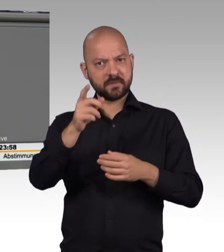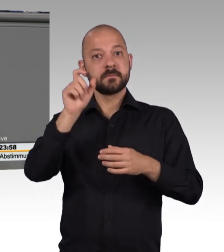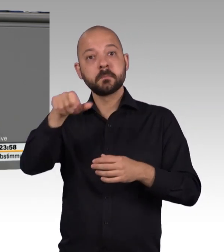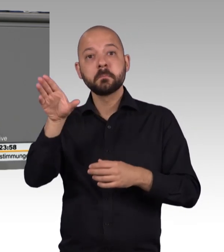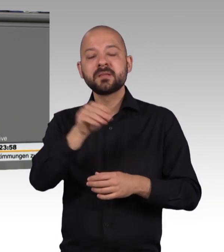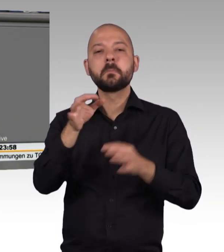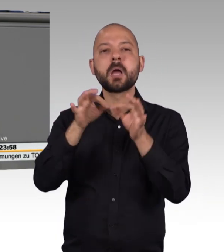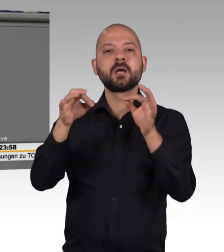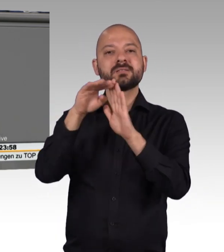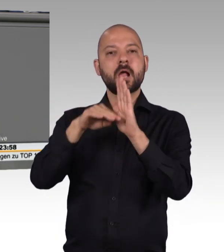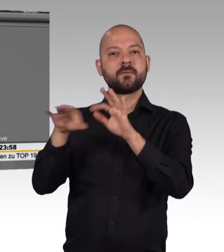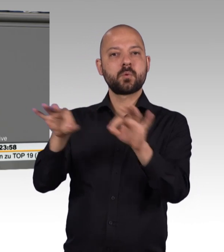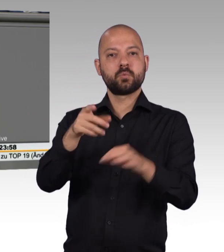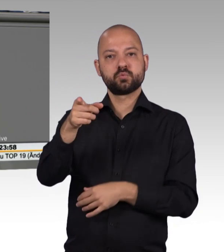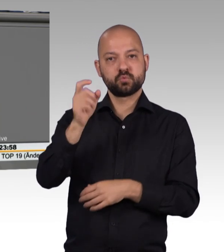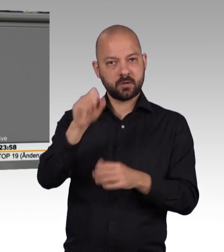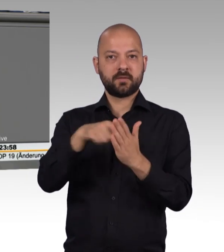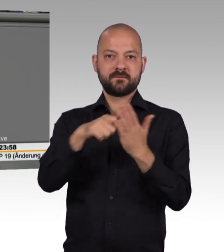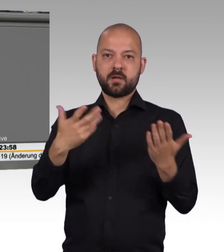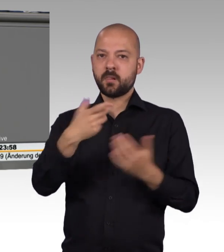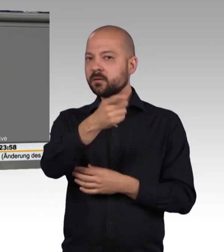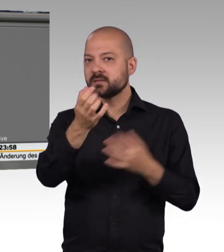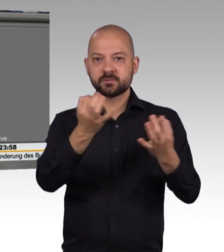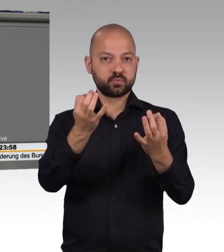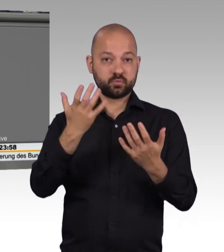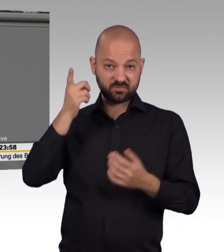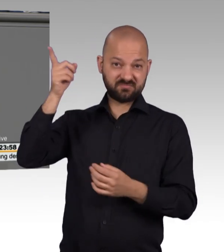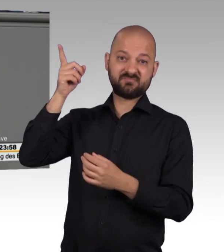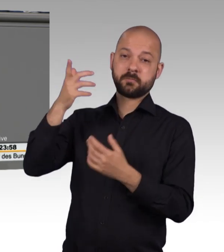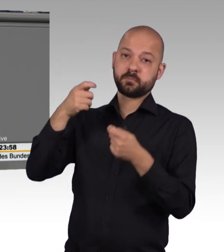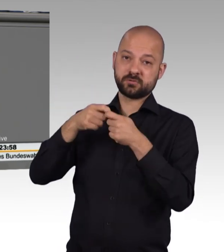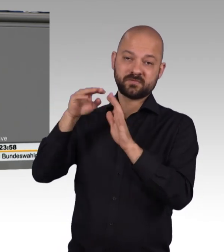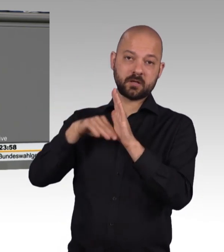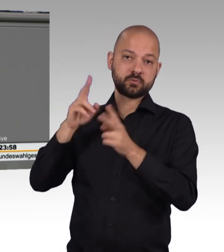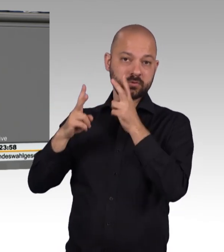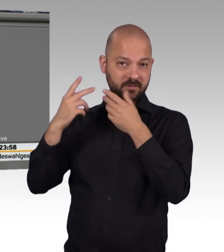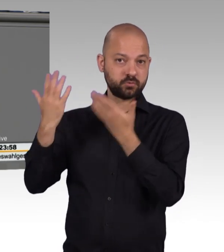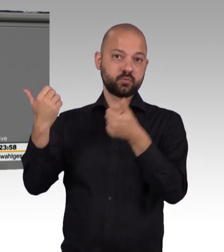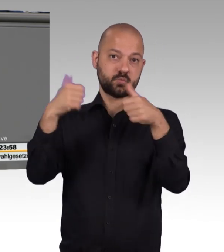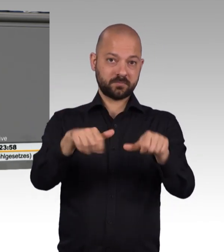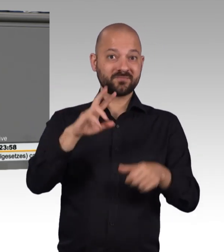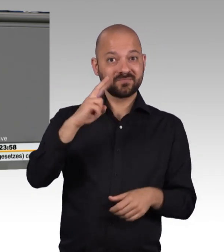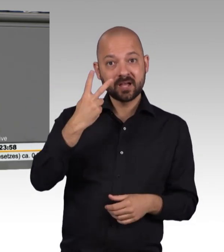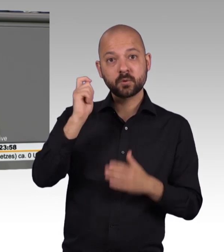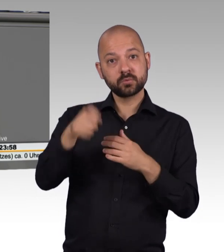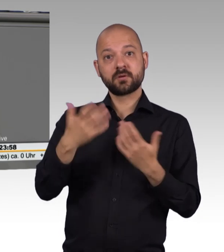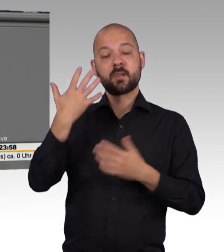sondern mit dem Bundesverfassungsgericht. Und das zweite Urteil ist am 15.04. erfolgt, und zwar weil wir zum